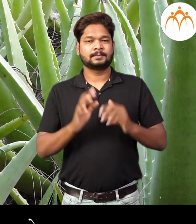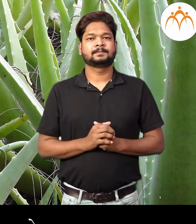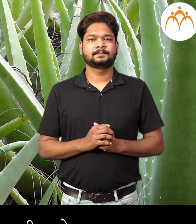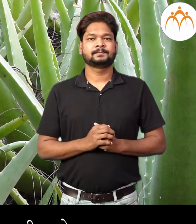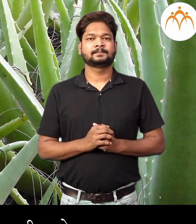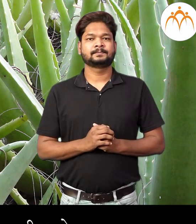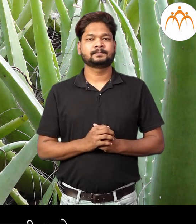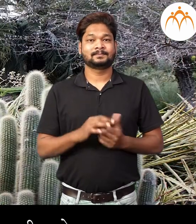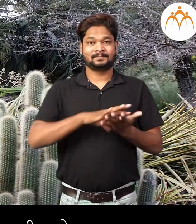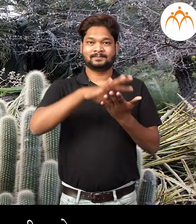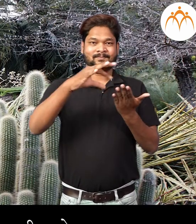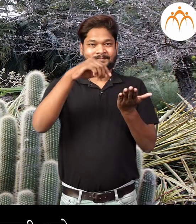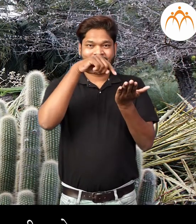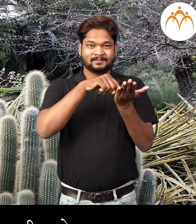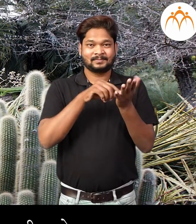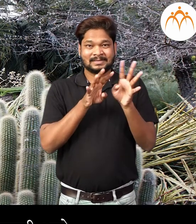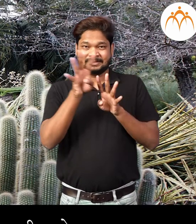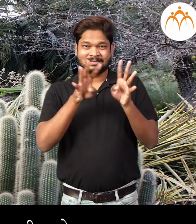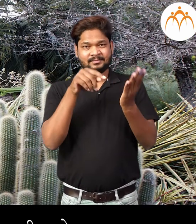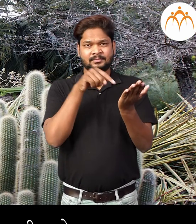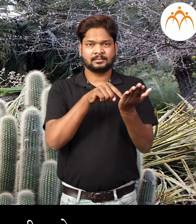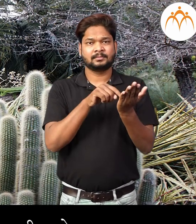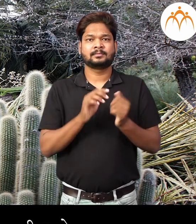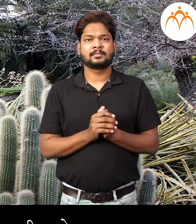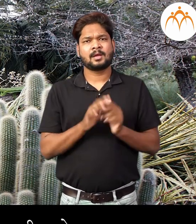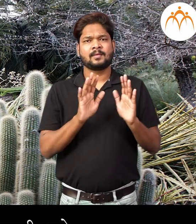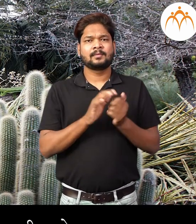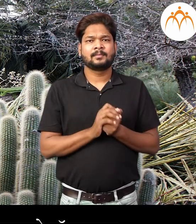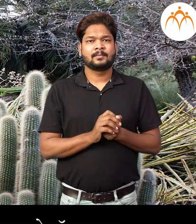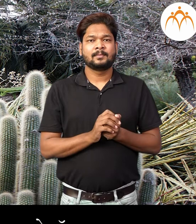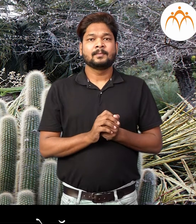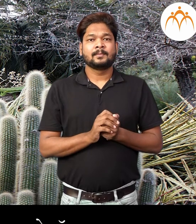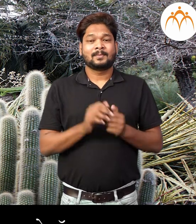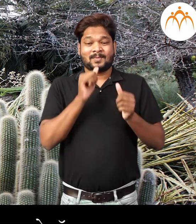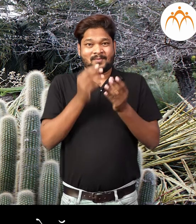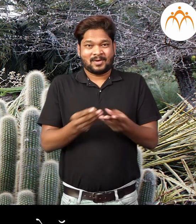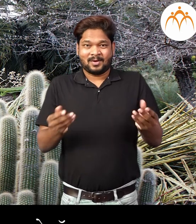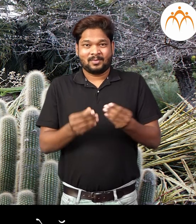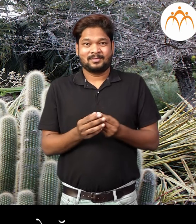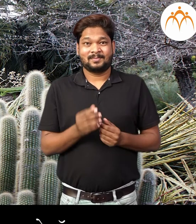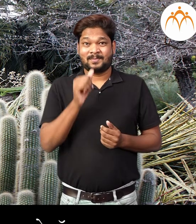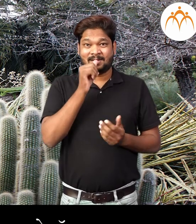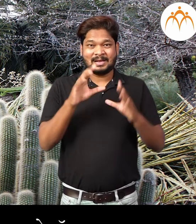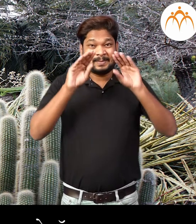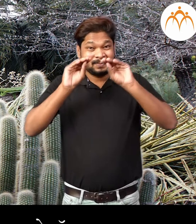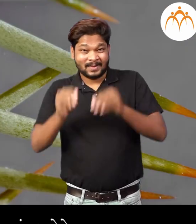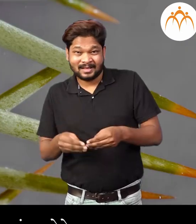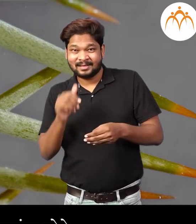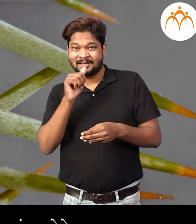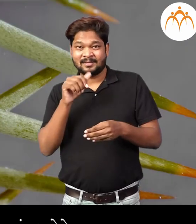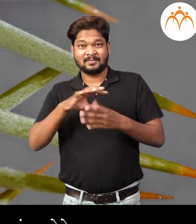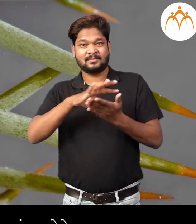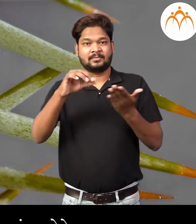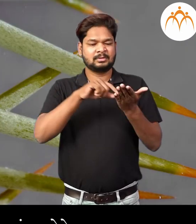कैक्टस, ही काटेरी वनस्पती अहे वालवंटात, पाणी कमी असलेा मुले कैक्टस चा